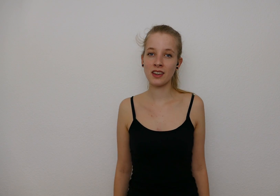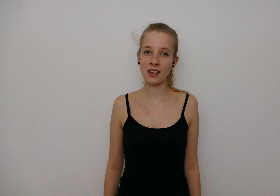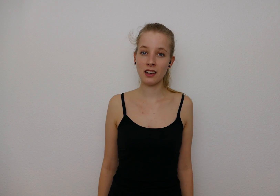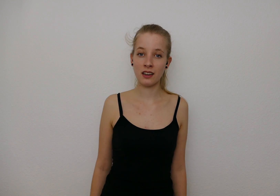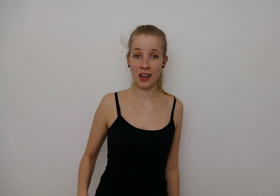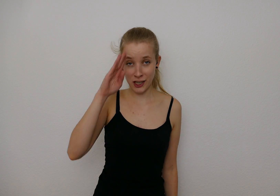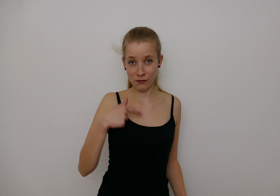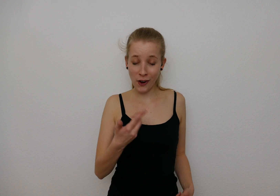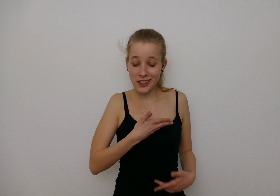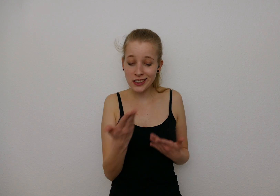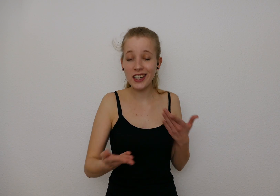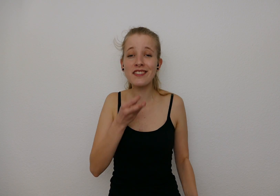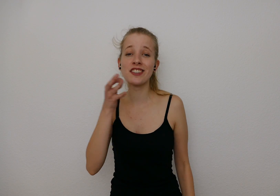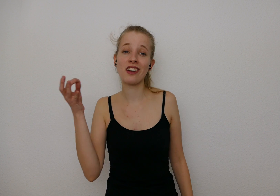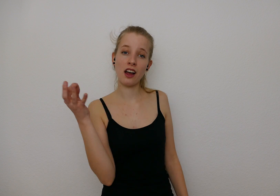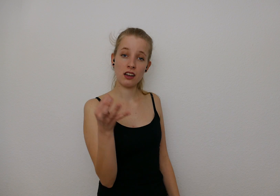Hey, ich wollte dich etwas fragen